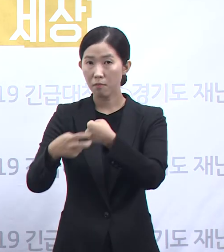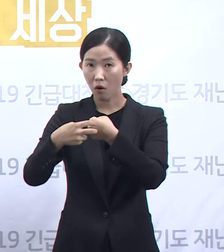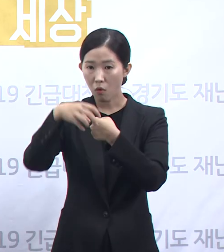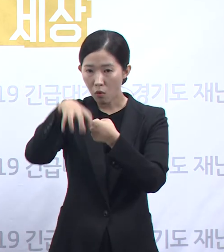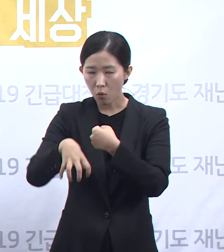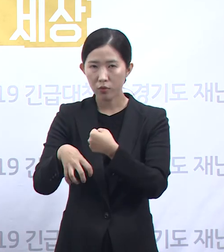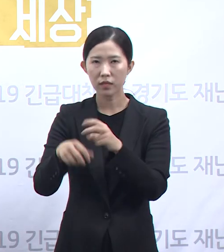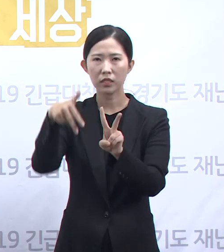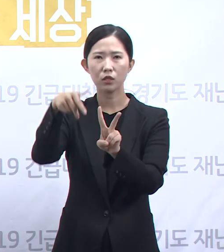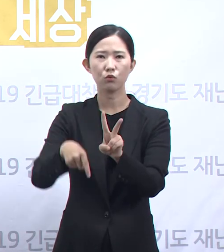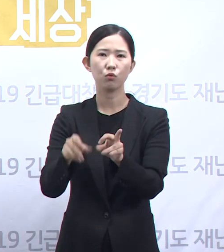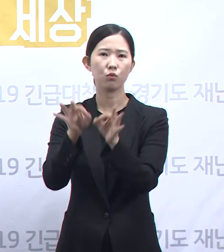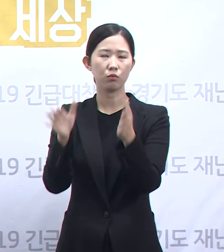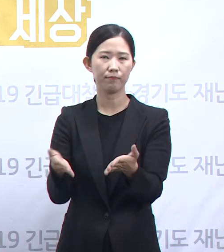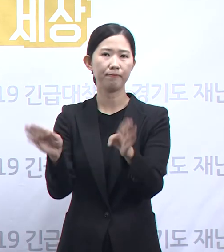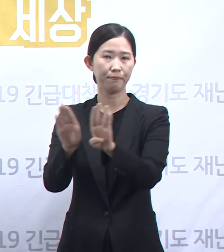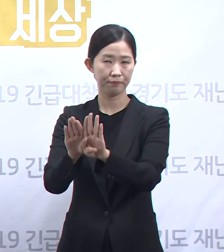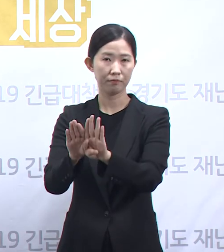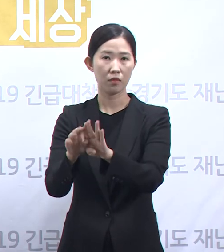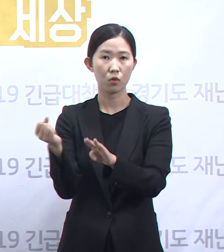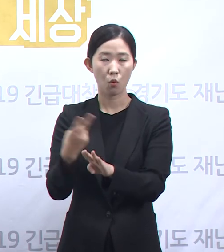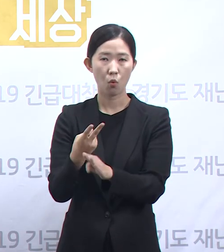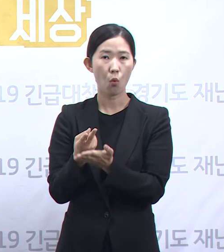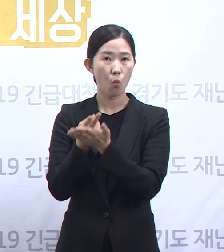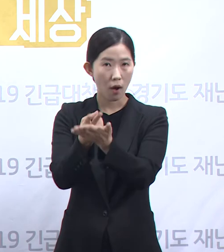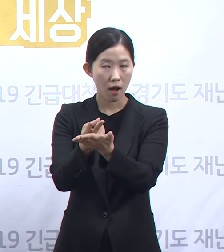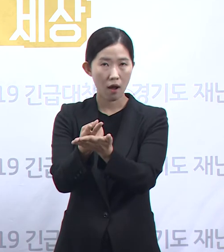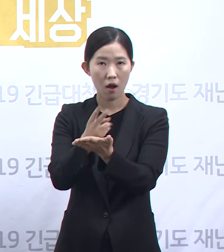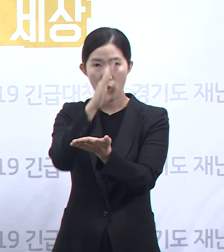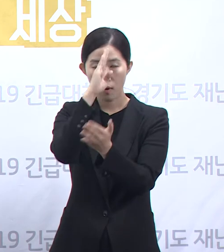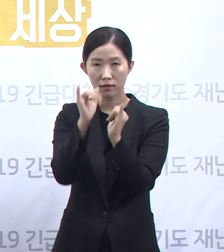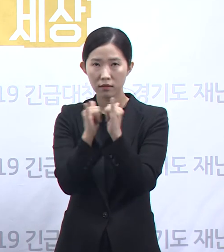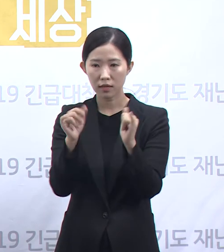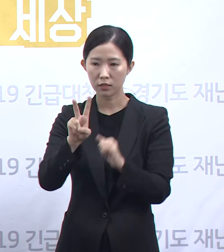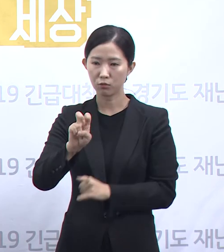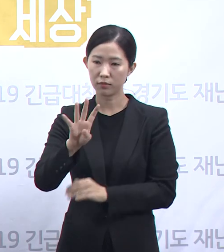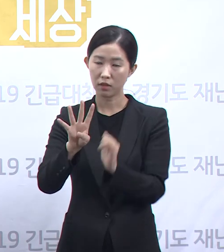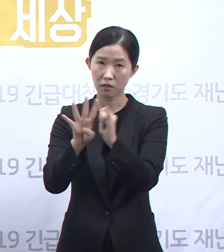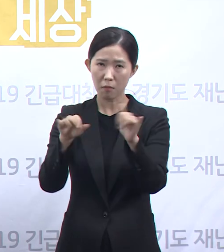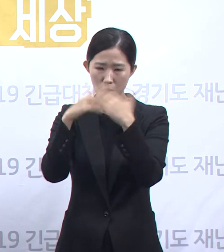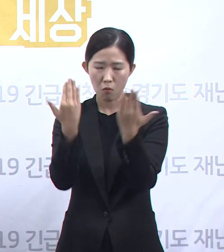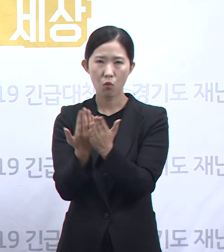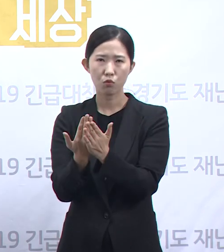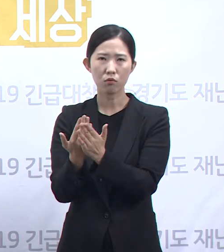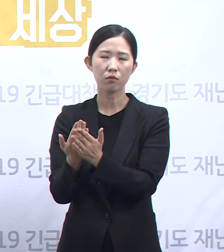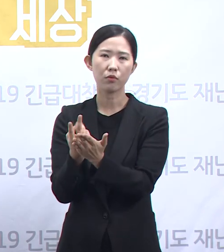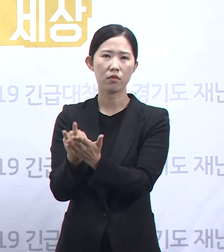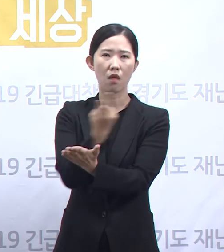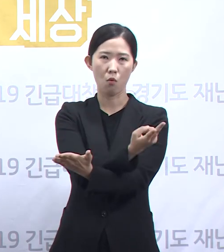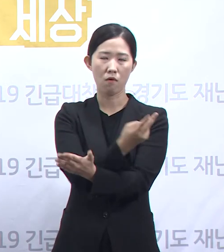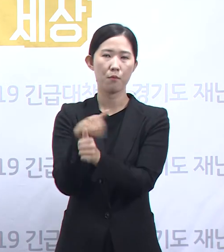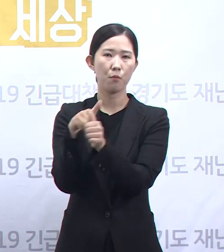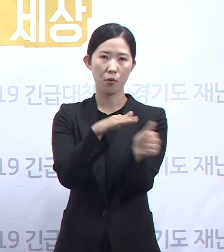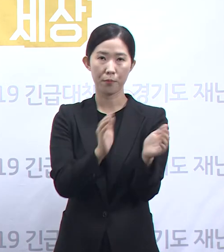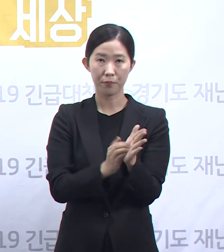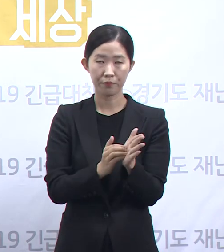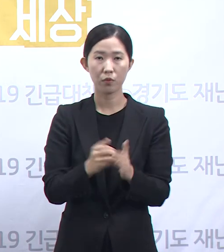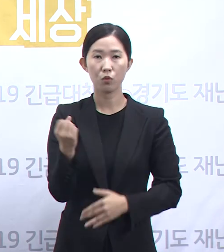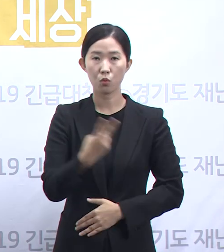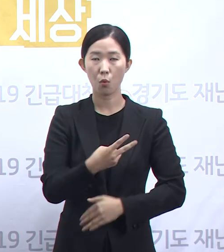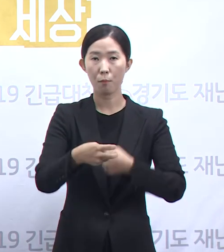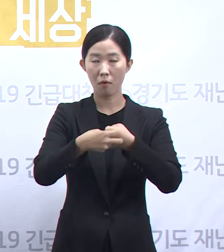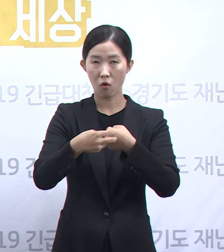2주간 임시 폐쇄하고 입원 환자 24명 전원을 퇴원 조치하였습니다. 또한 병원 직원